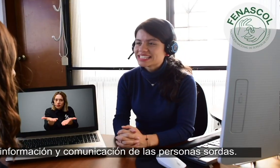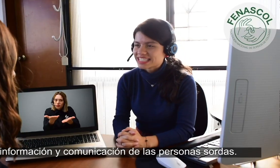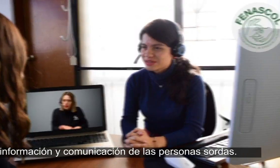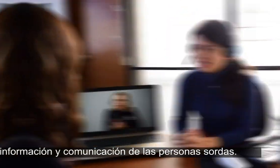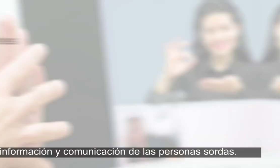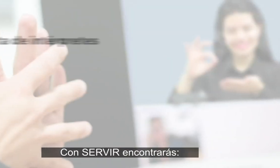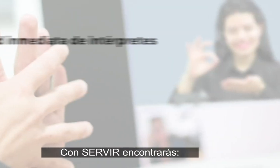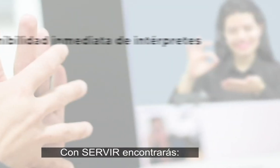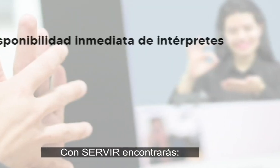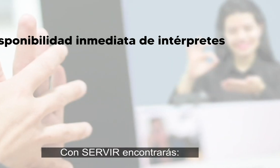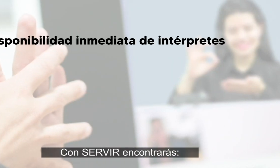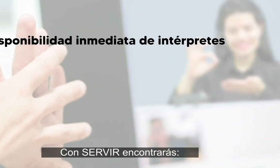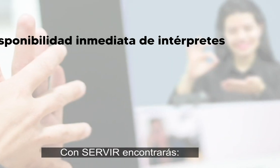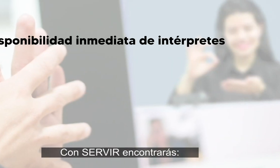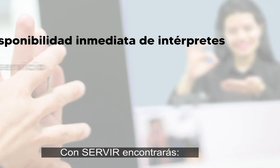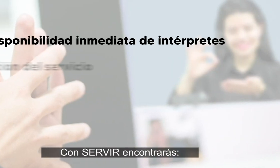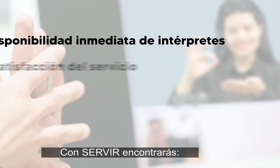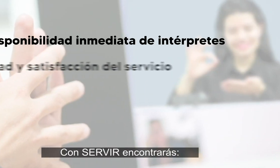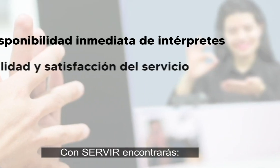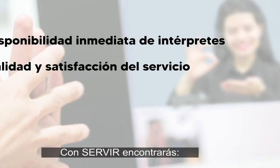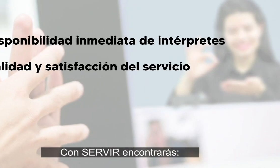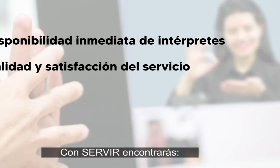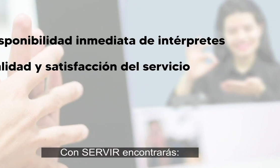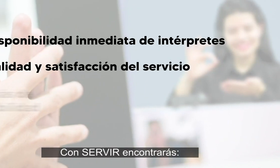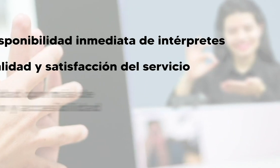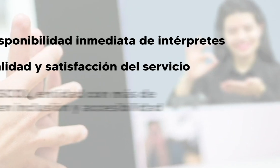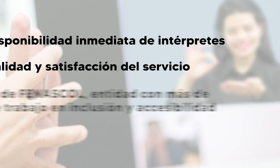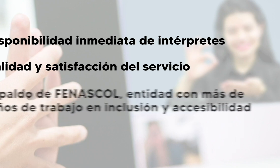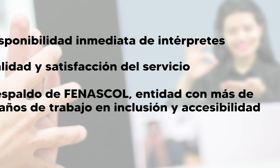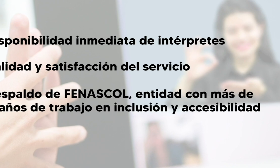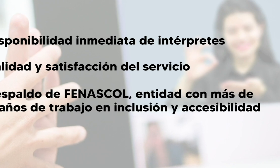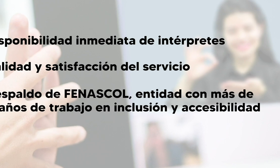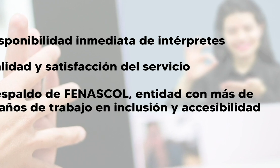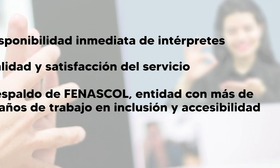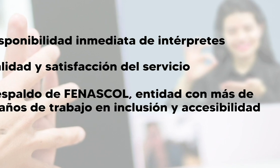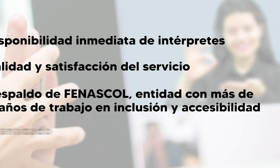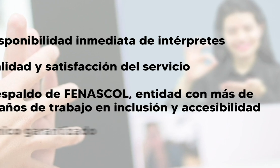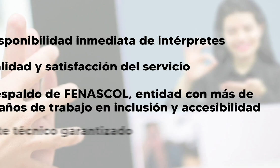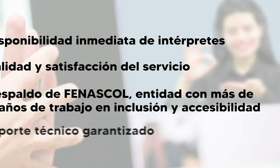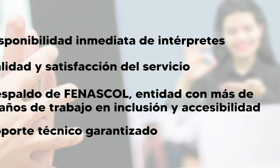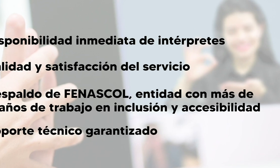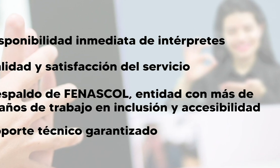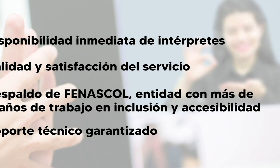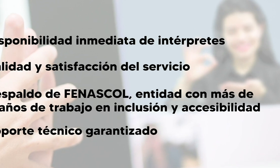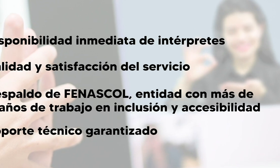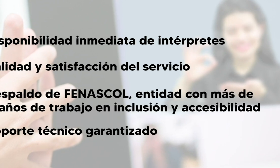personas sordas. Con Servir encontrarás Disponibilidad inmediata de intérpretes Calidad y